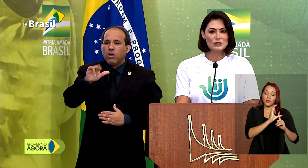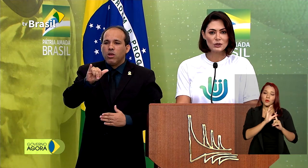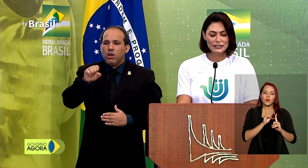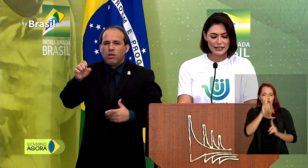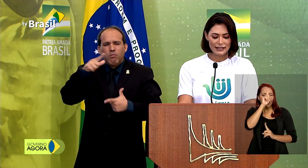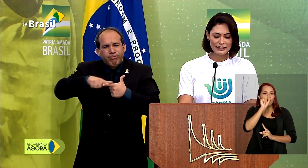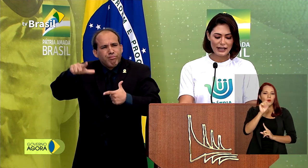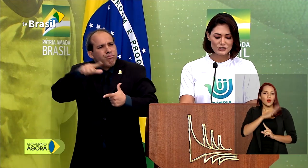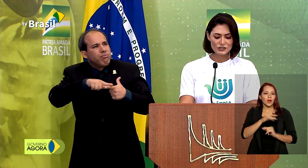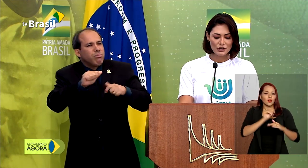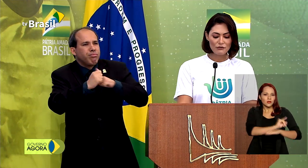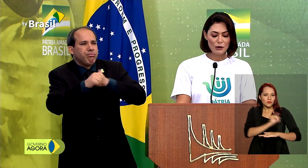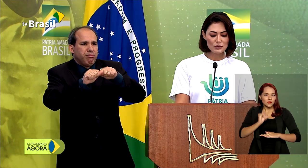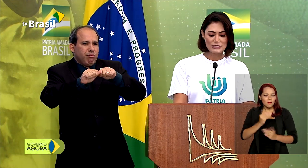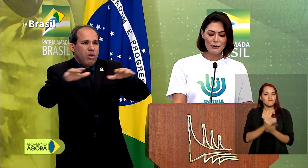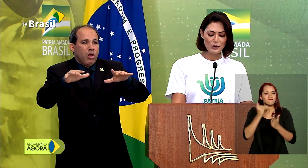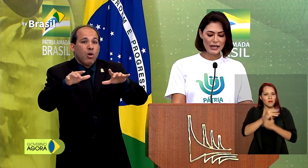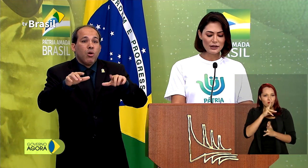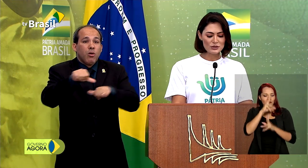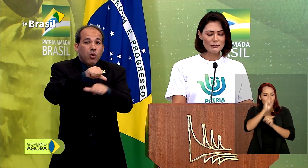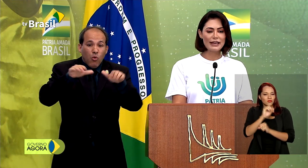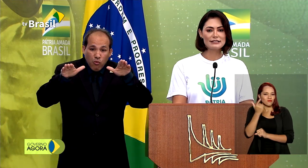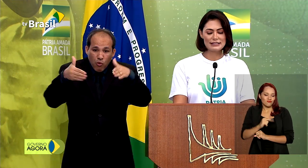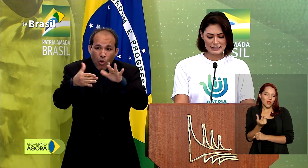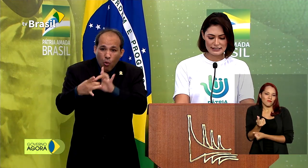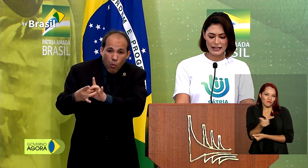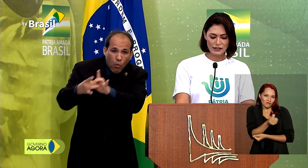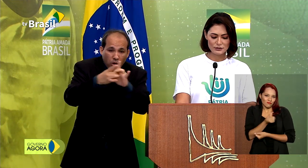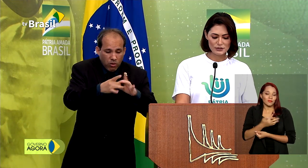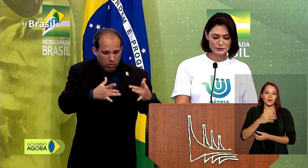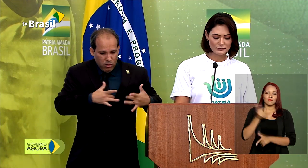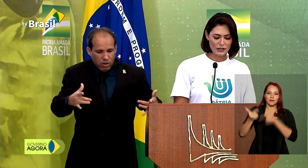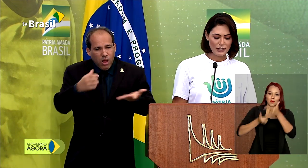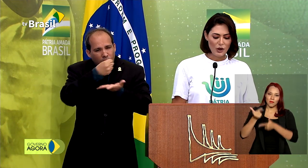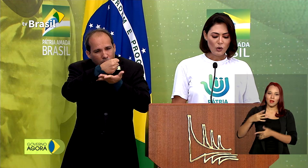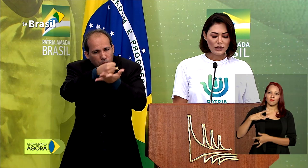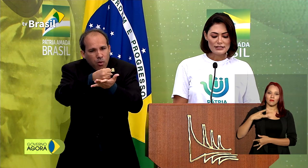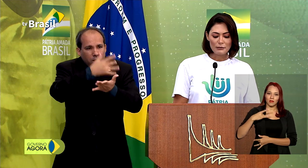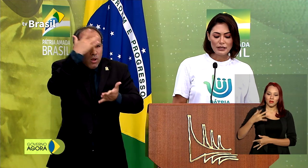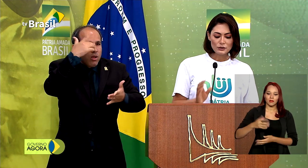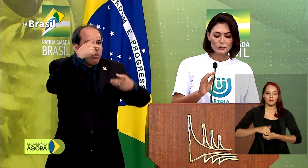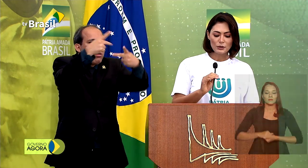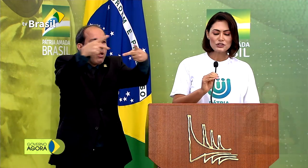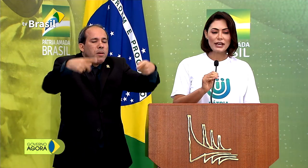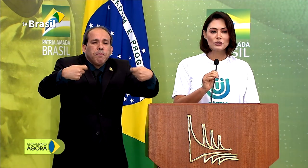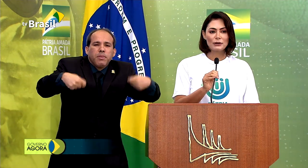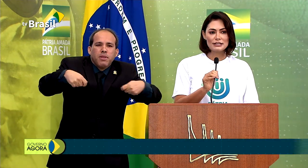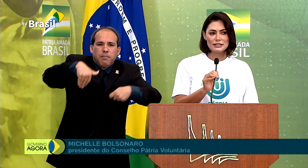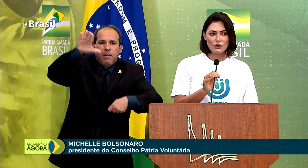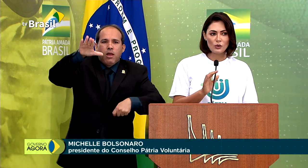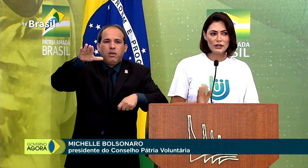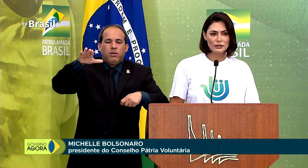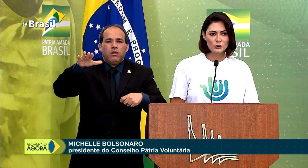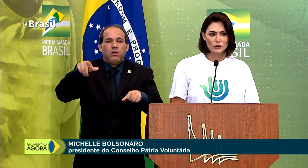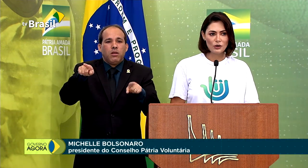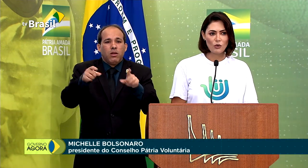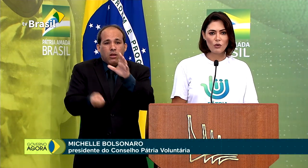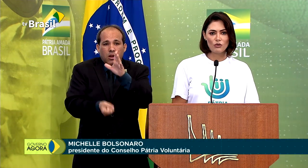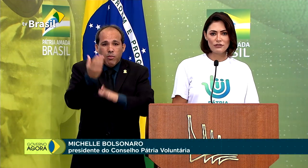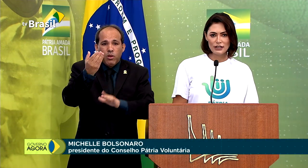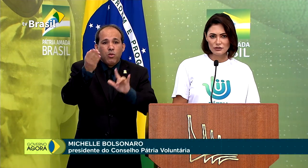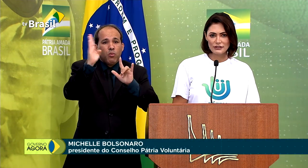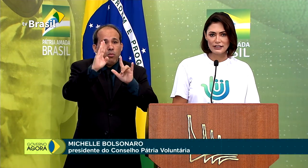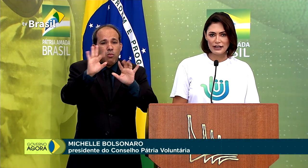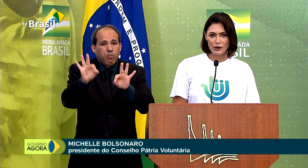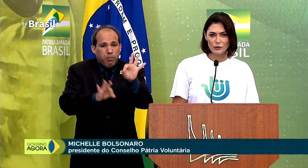fortalecer instituições sem fins lucrativos, que fazem trabalho voluntário. Com o lançamento do projeto Brasil Acolhedor,